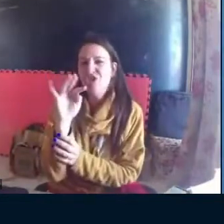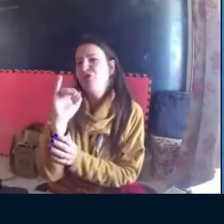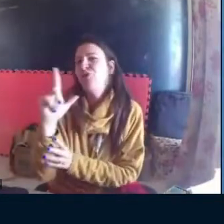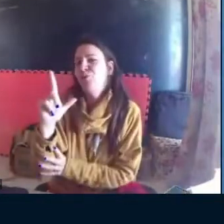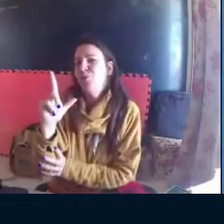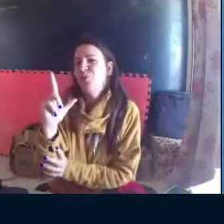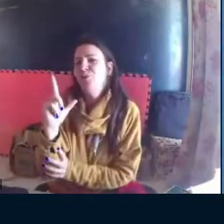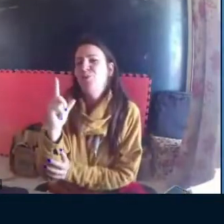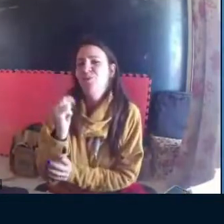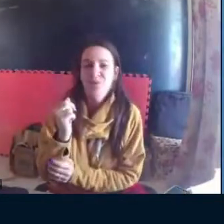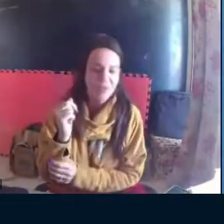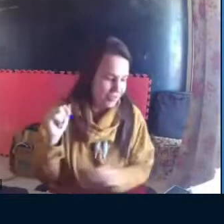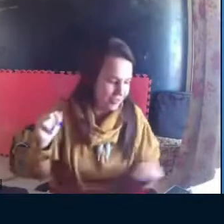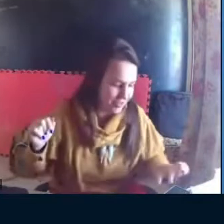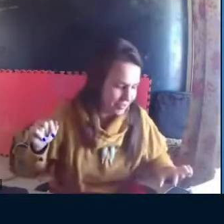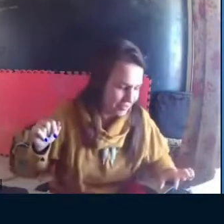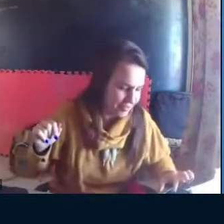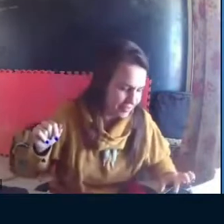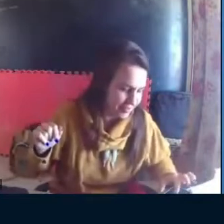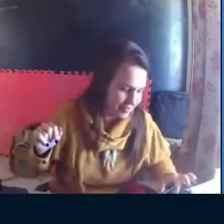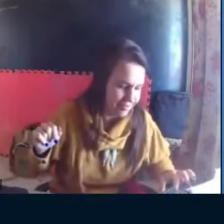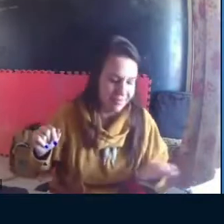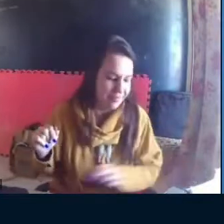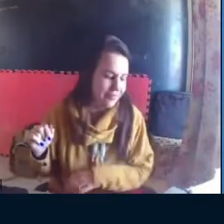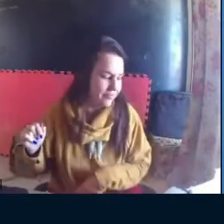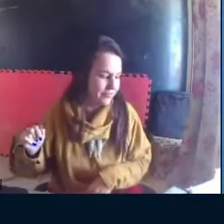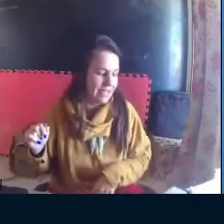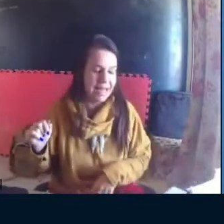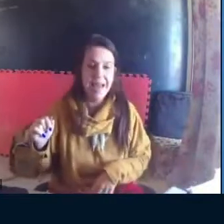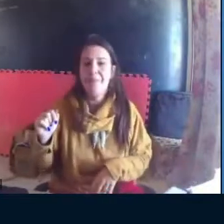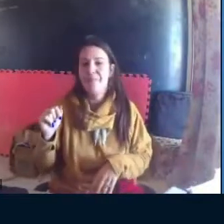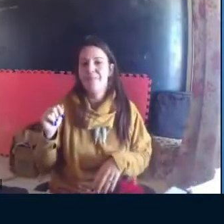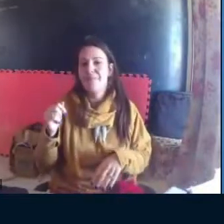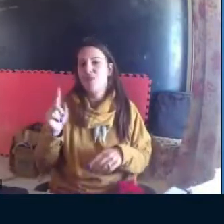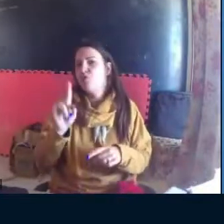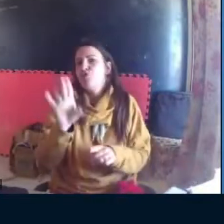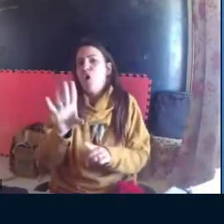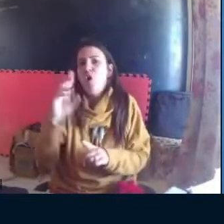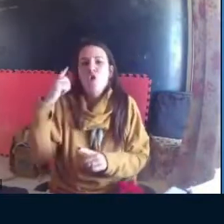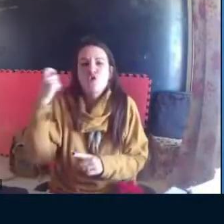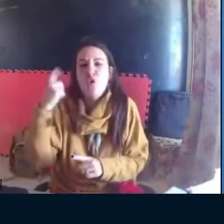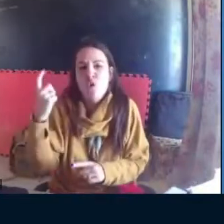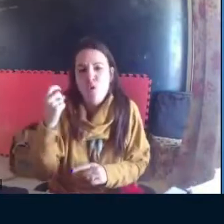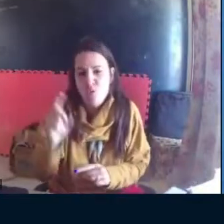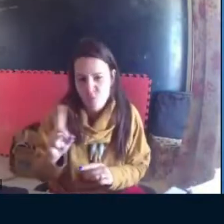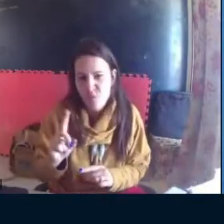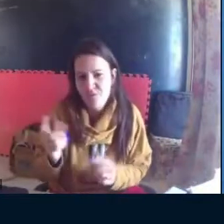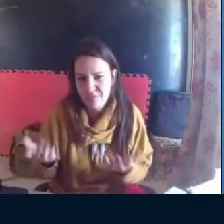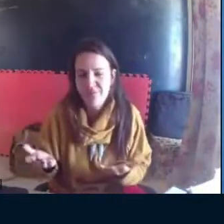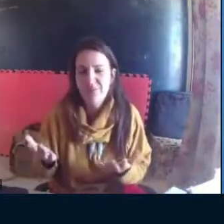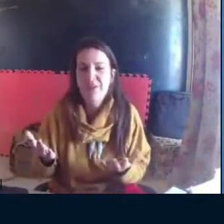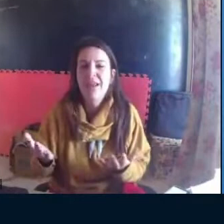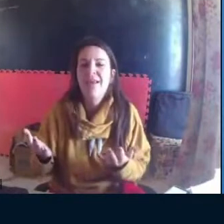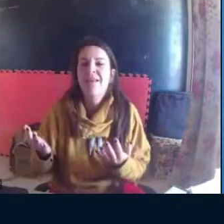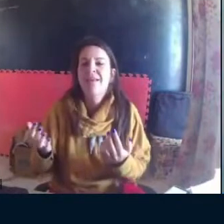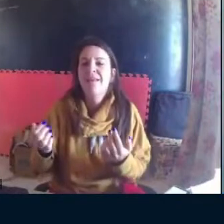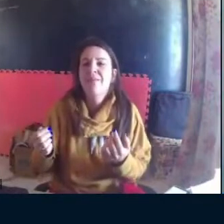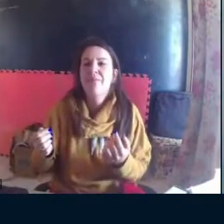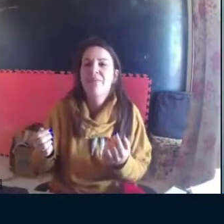Então, visto que é um universo tátil, o de pele, o de corpo, ele também, ele sai do que seria apenas som.